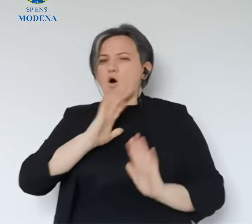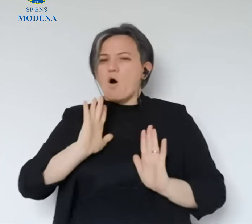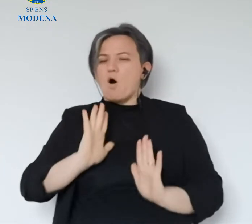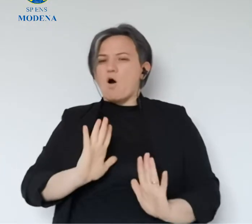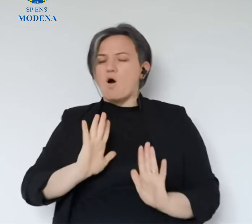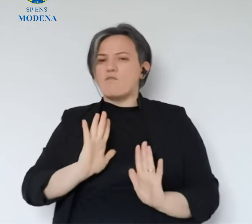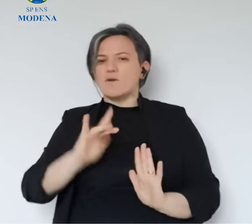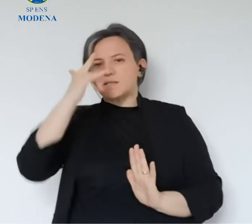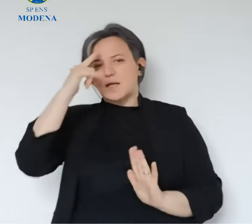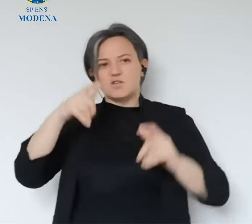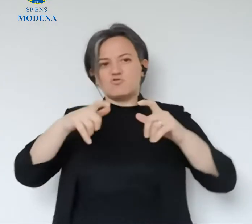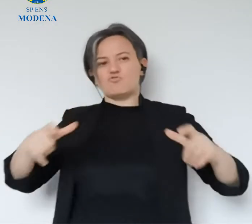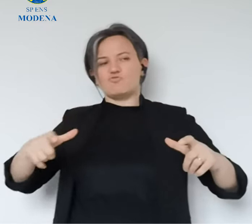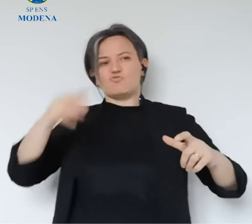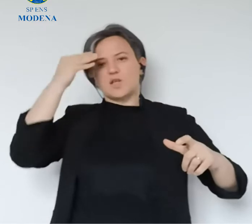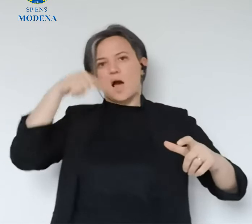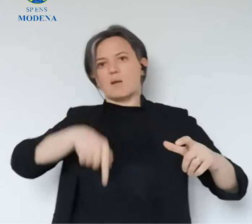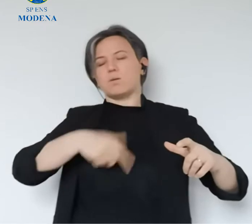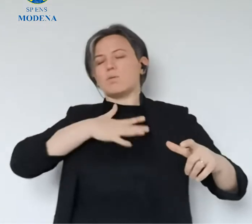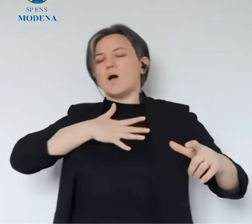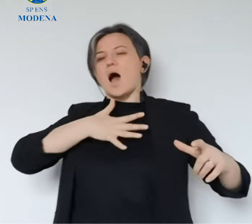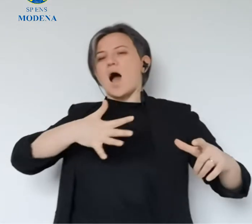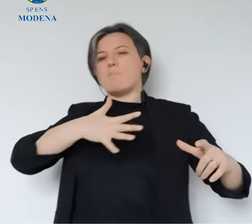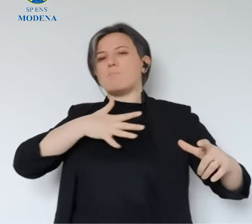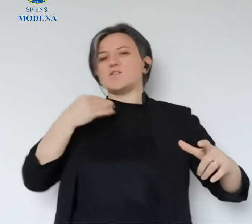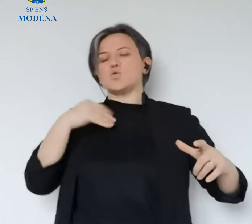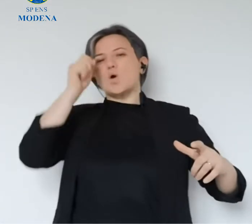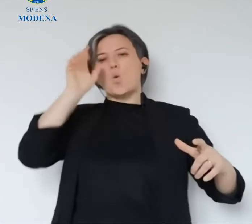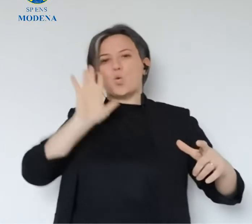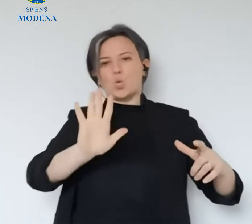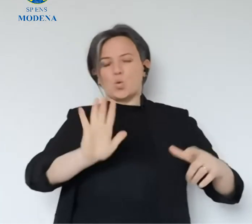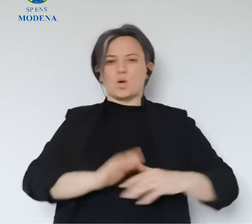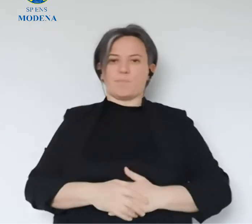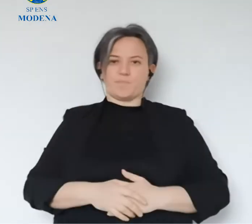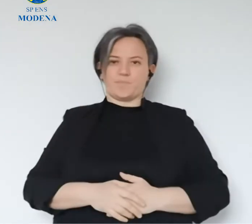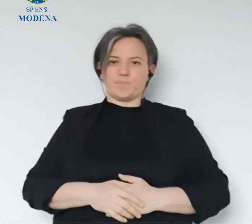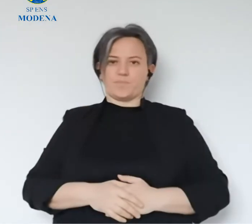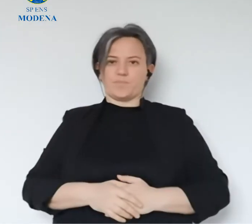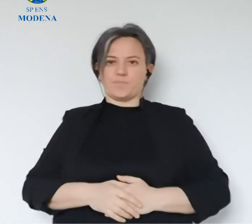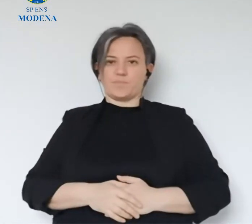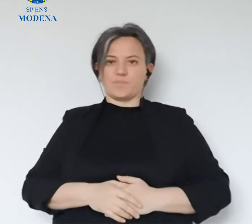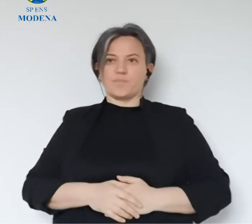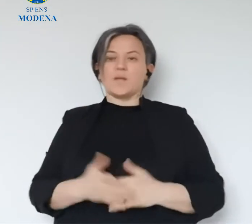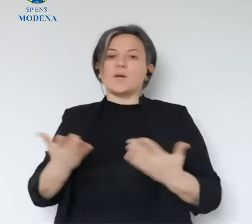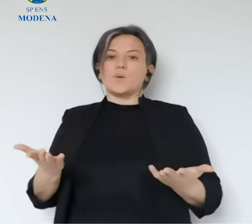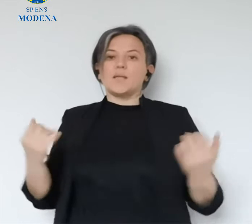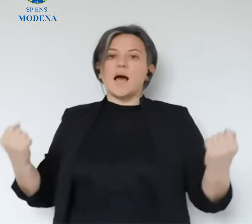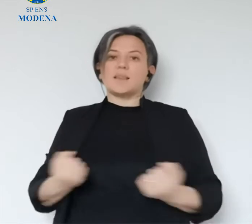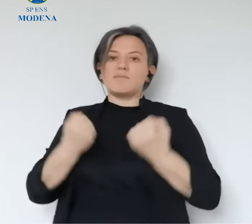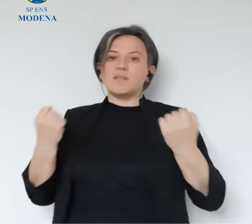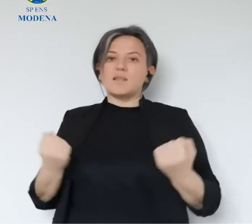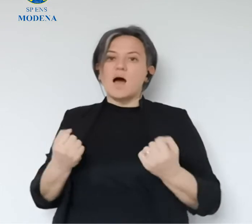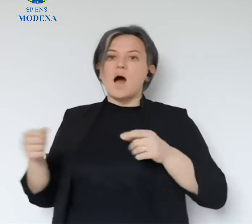decisione sofferta perché insomma sapete che questa città quanto è innamorata della cultura, ovviamente abbiamo preso